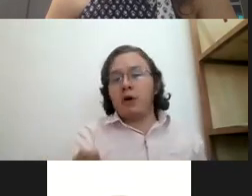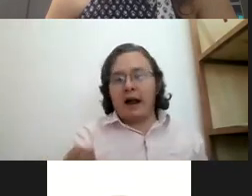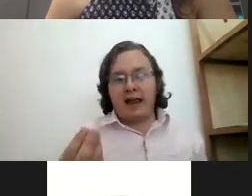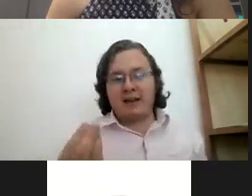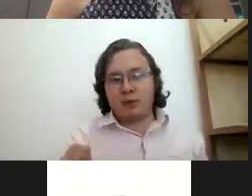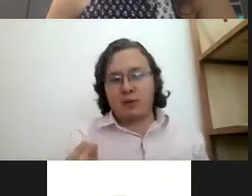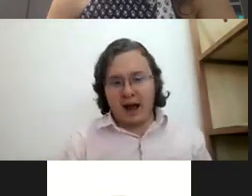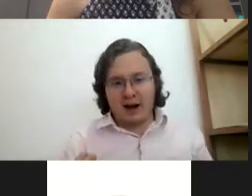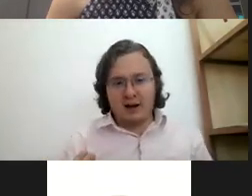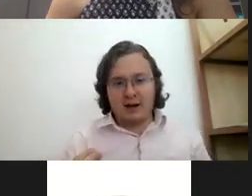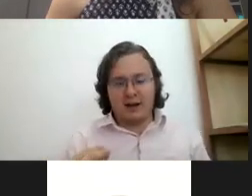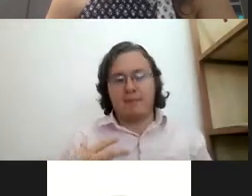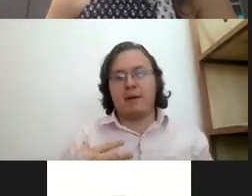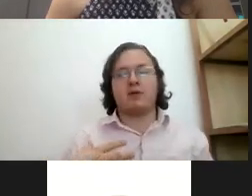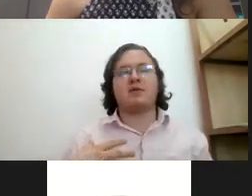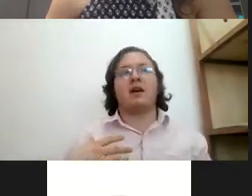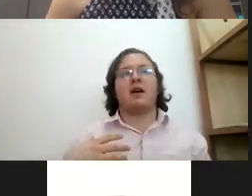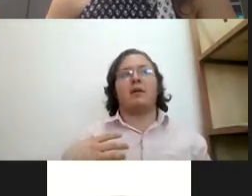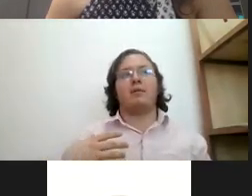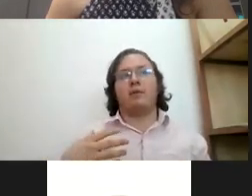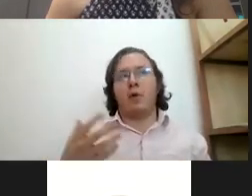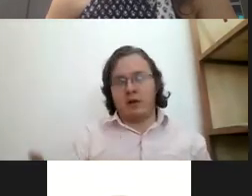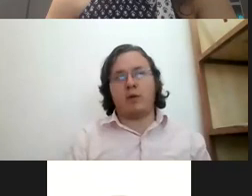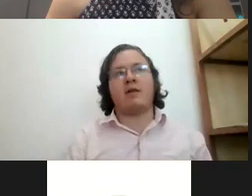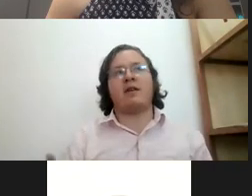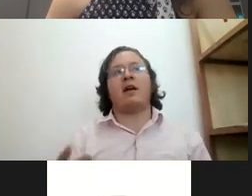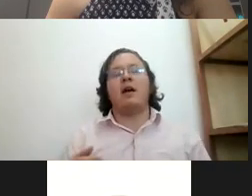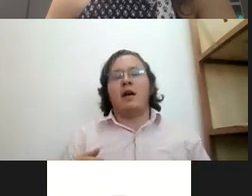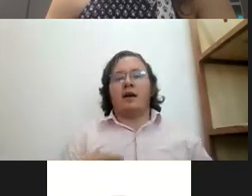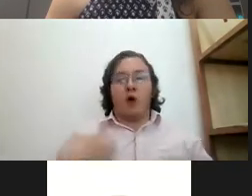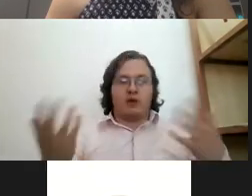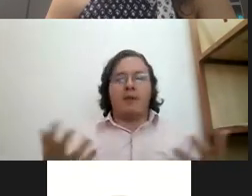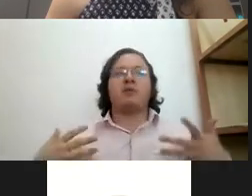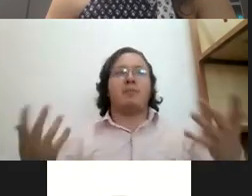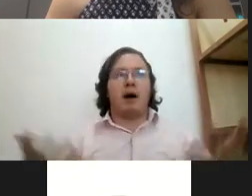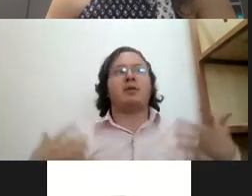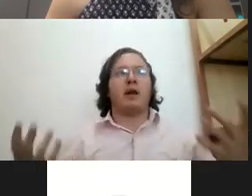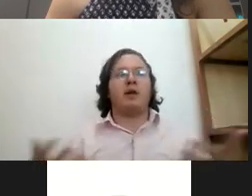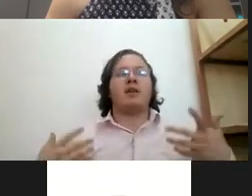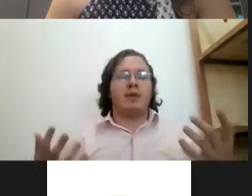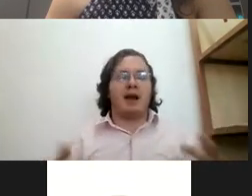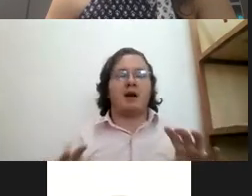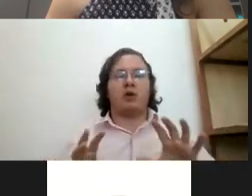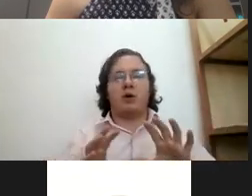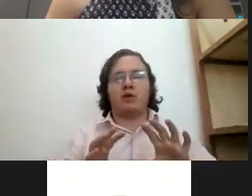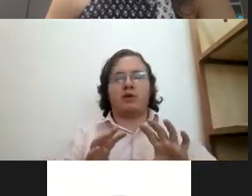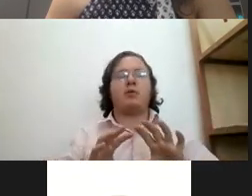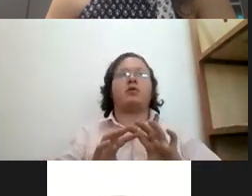que quiera estudiar que sepamos como les vuelvo a decir conozcamos sepamos la lengua de señas mexicana como conozcamos